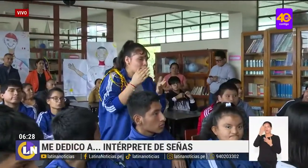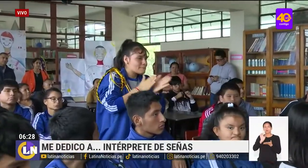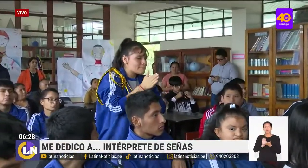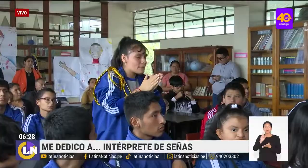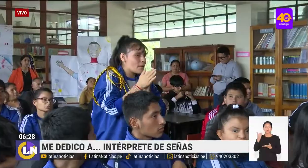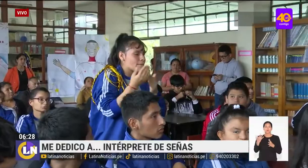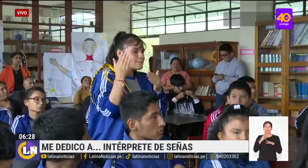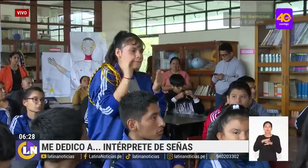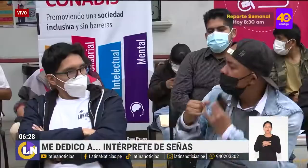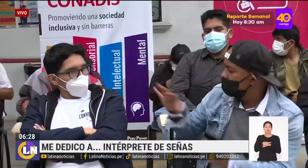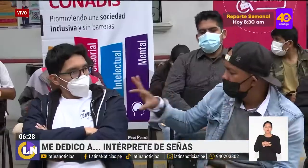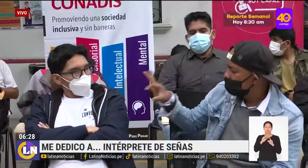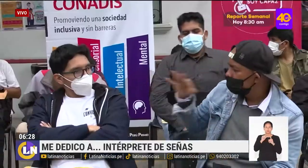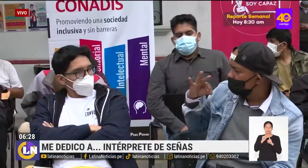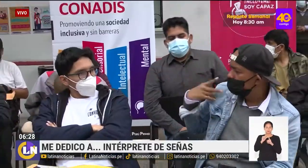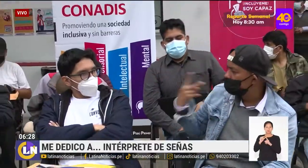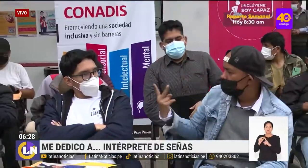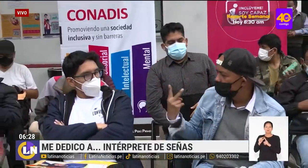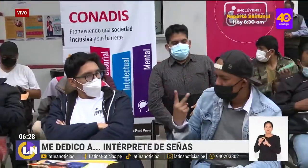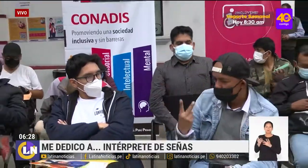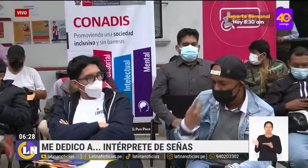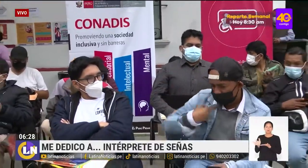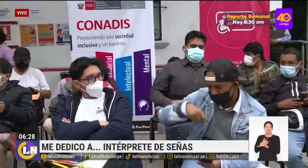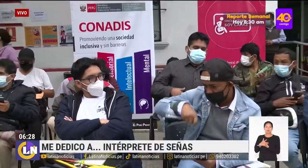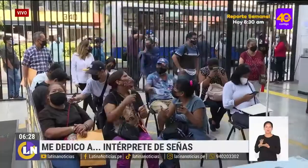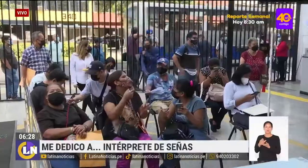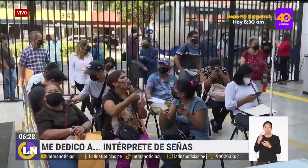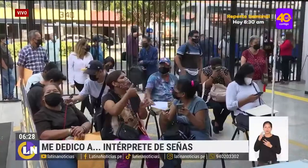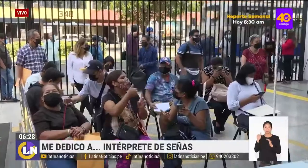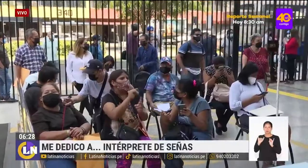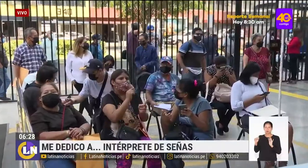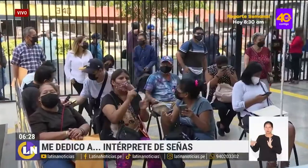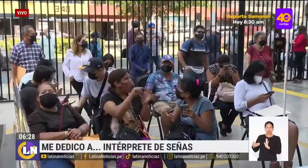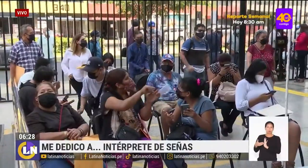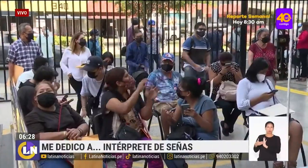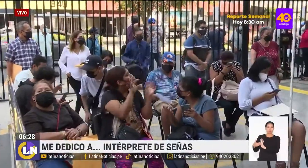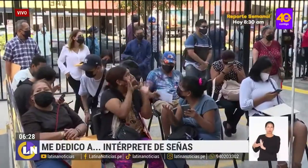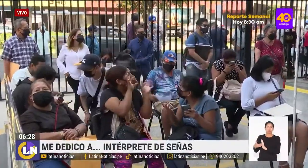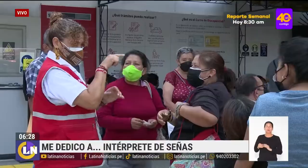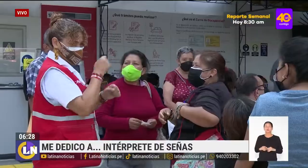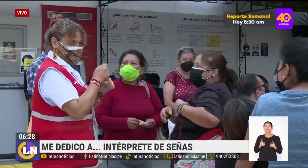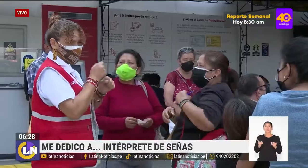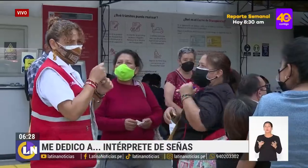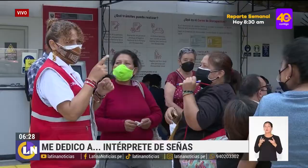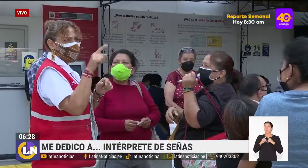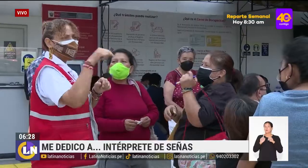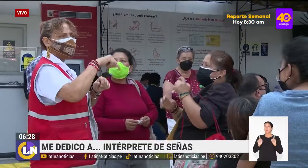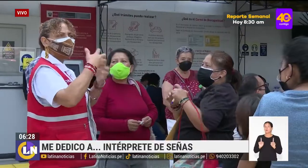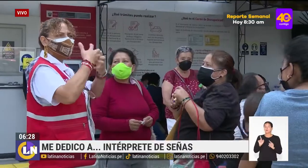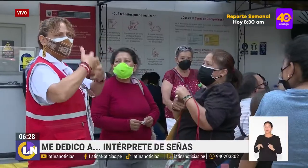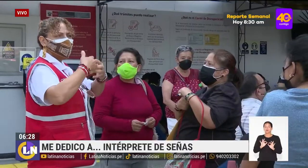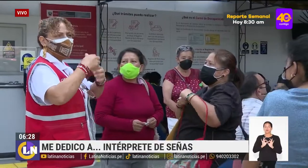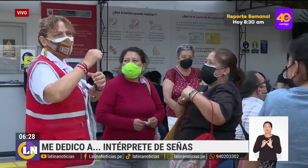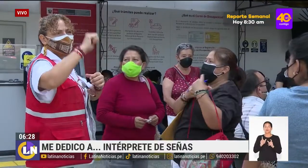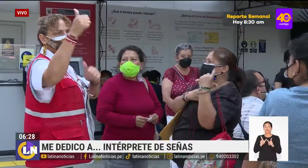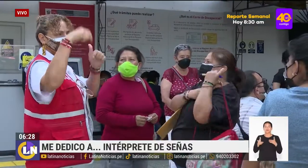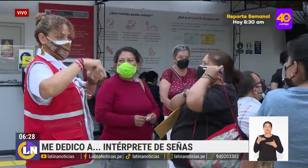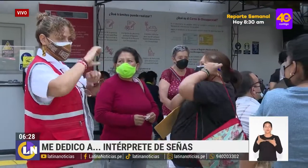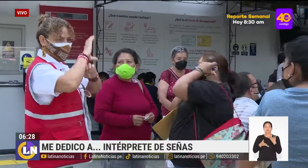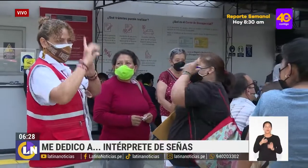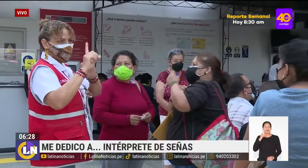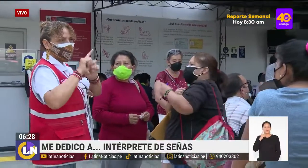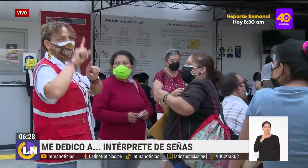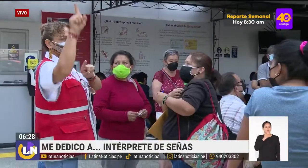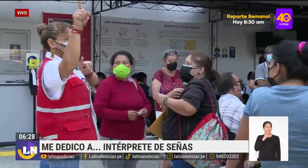la información, la inclusión son palabras huecas, esquivas para ellos. Si no fuera por los intérpretes de lengua de